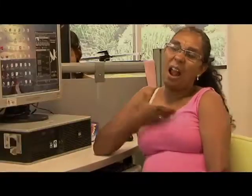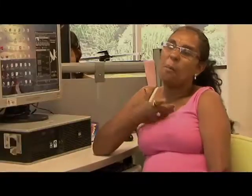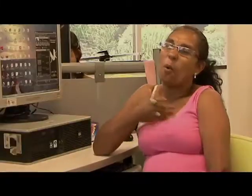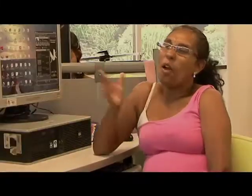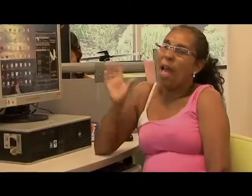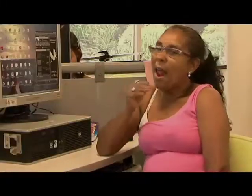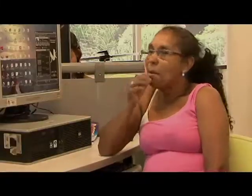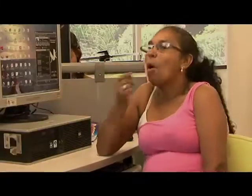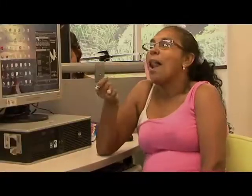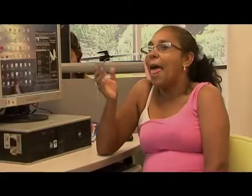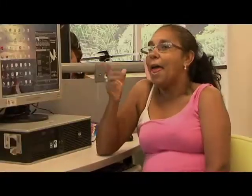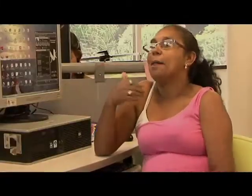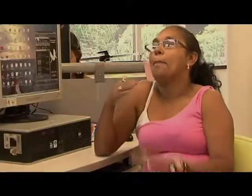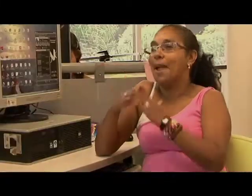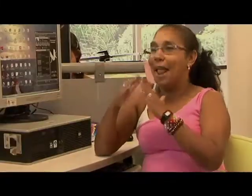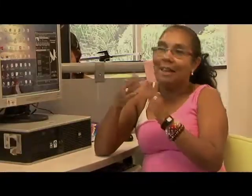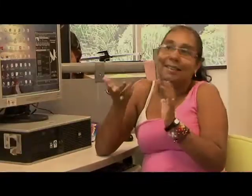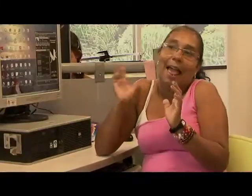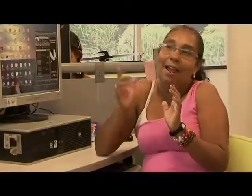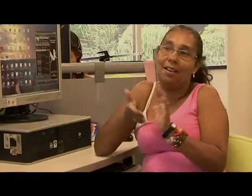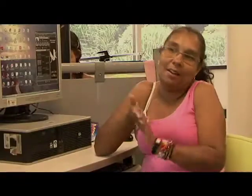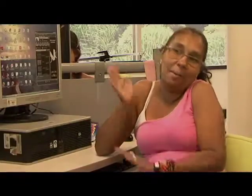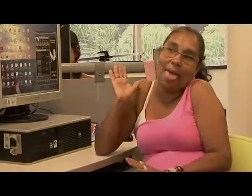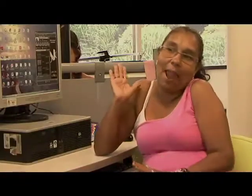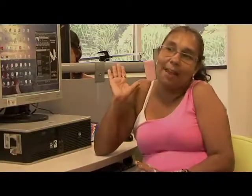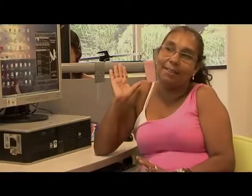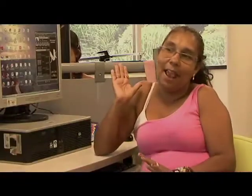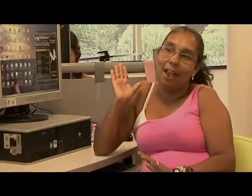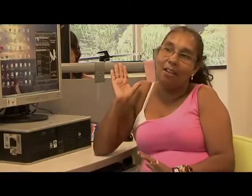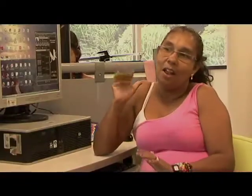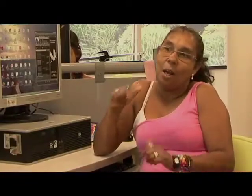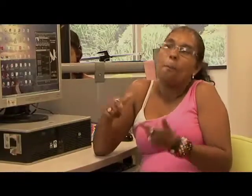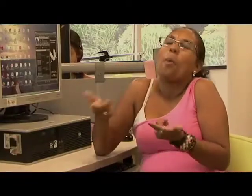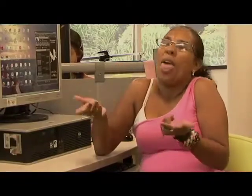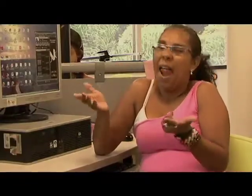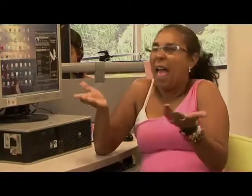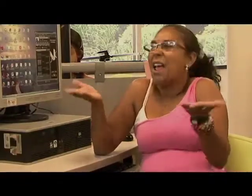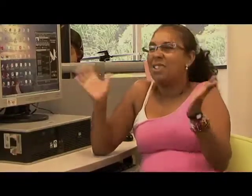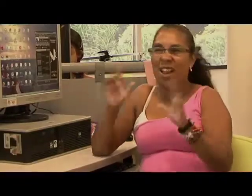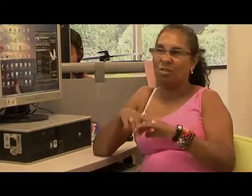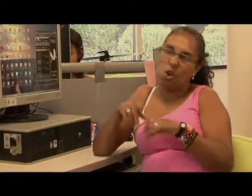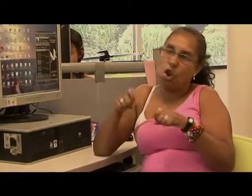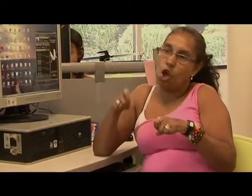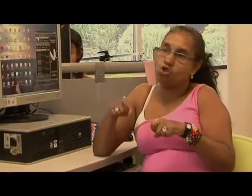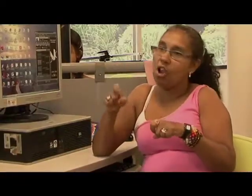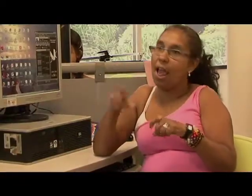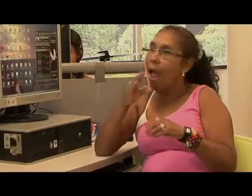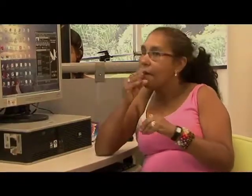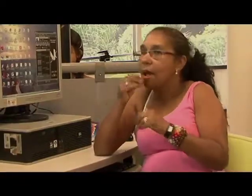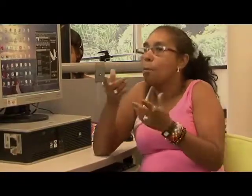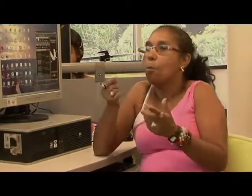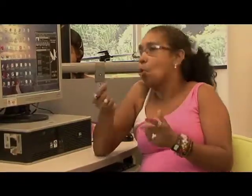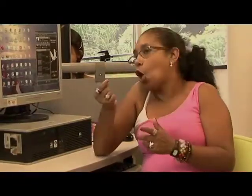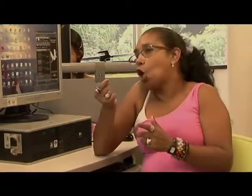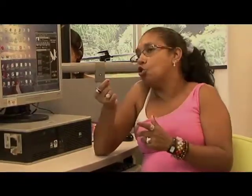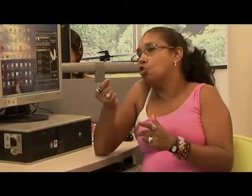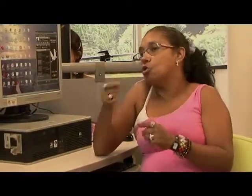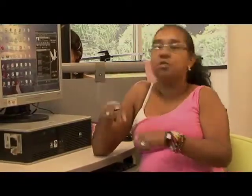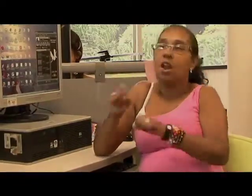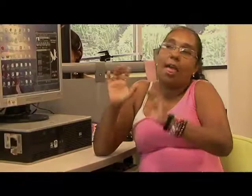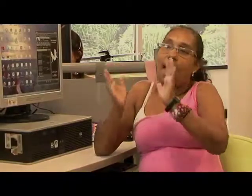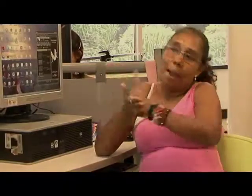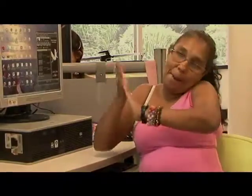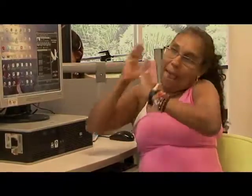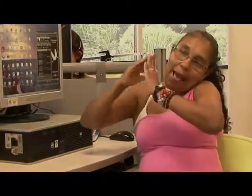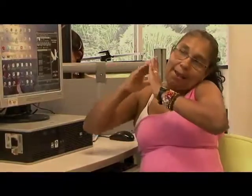Es el único medio de comunicación. Yo necesito comunicarme con mi familia. Y en el Centro de Relevo